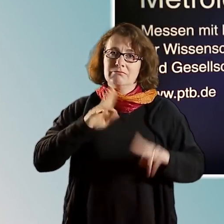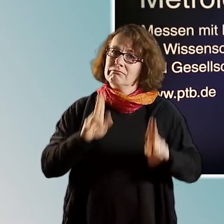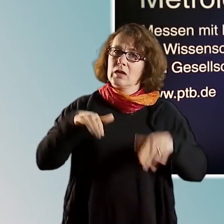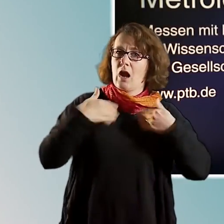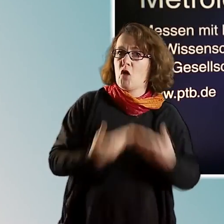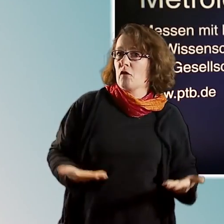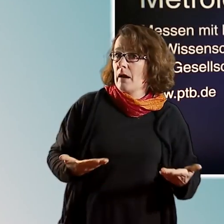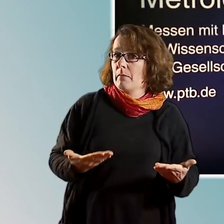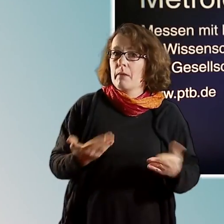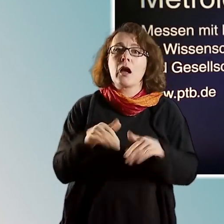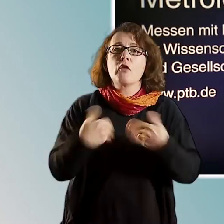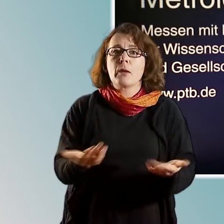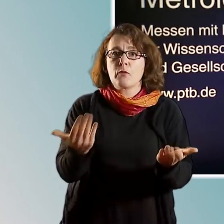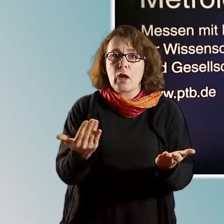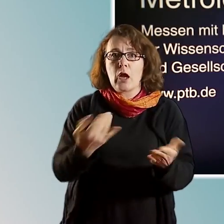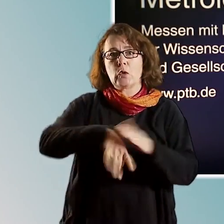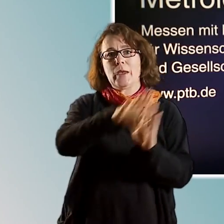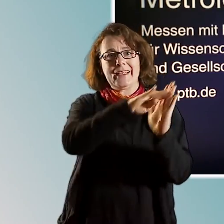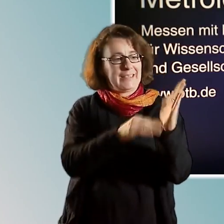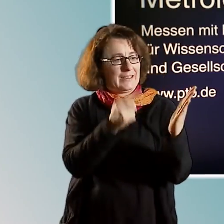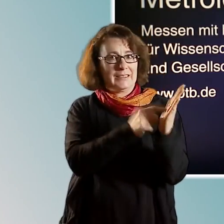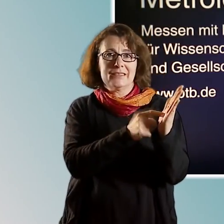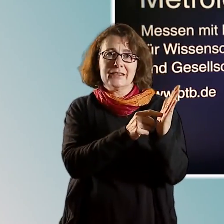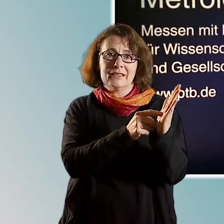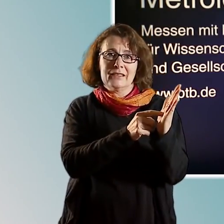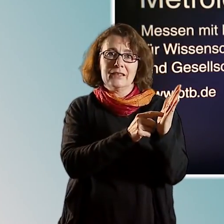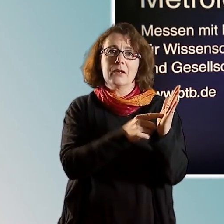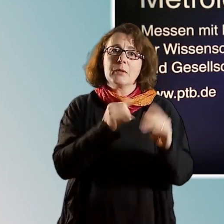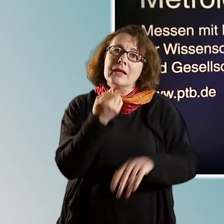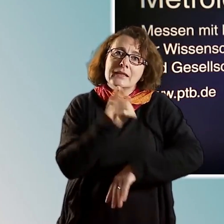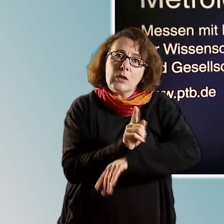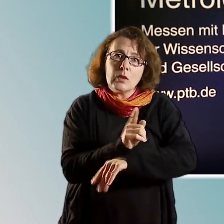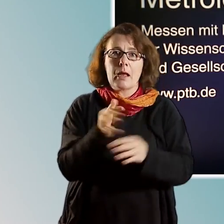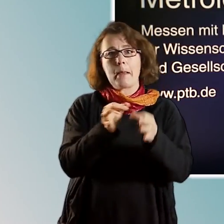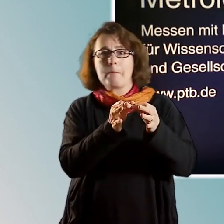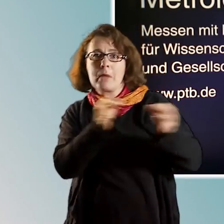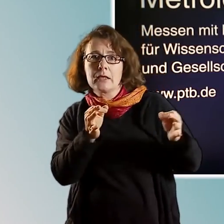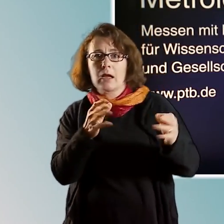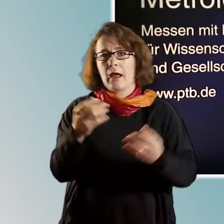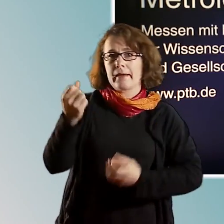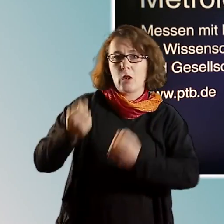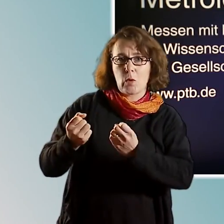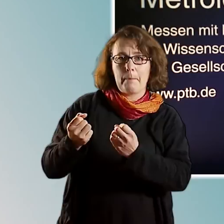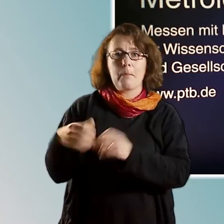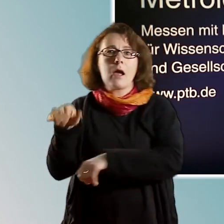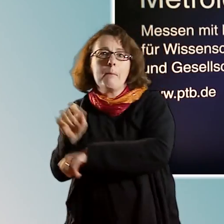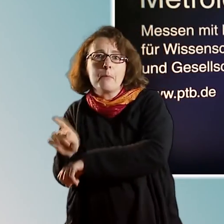ja sogar im Gesetz festgelegte Aufgabe, nämlich die Sekunde, den Meter, das Kilogramm, das Ampere und alle anderen